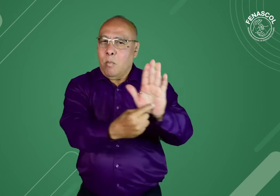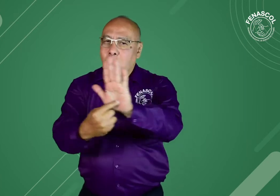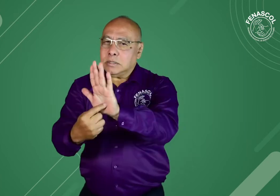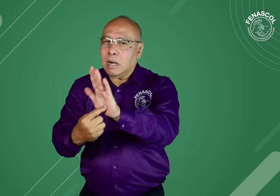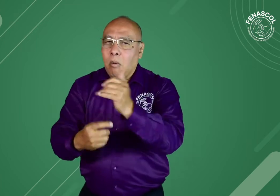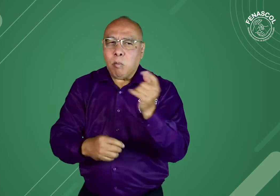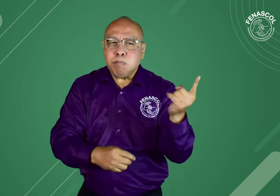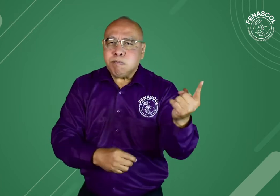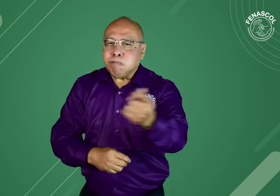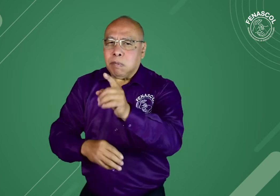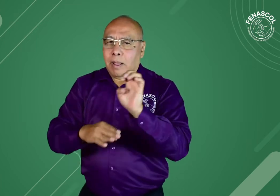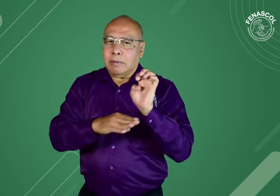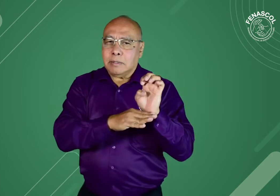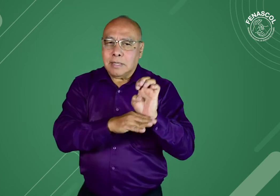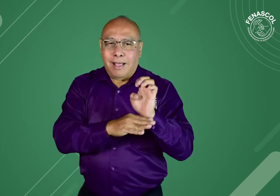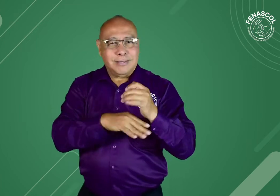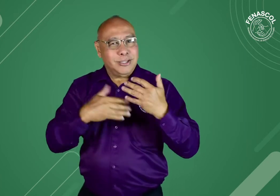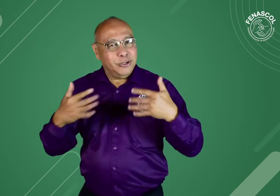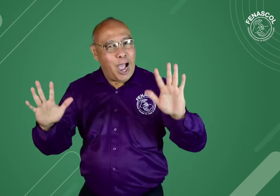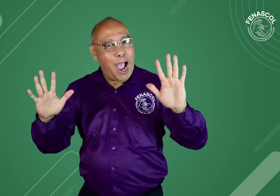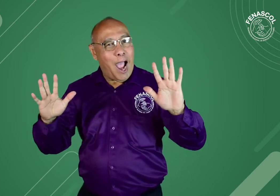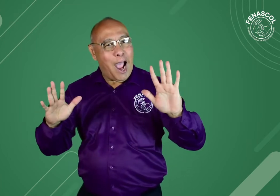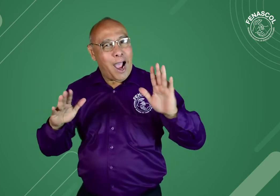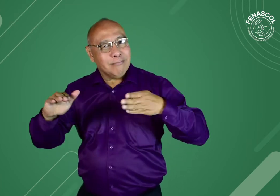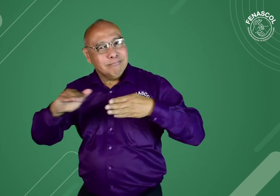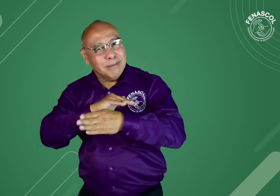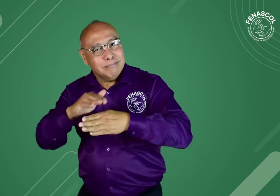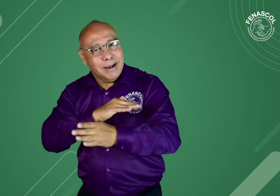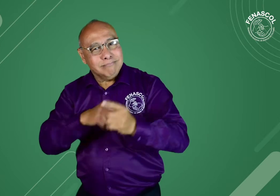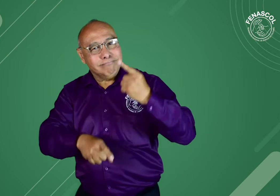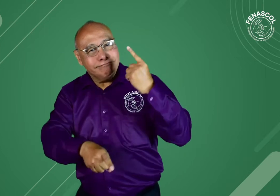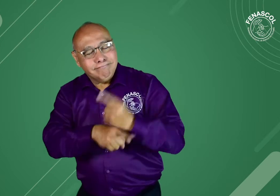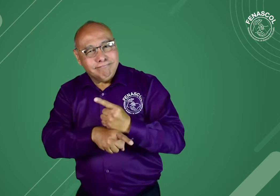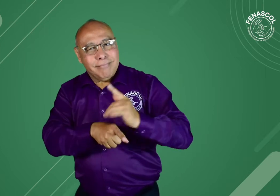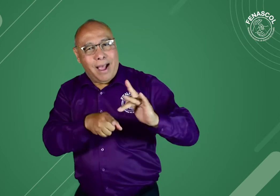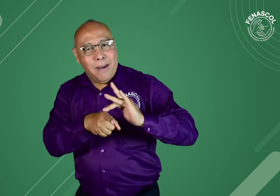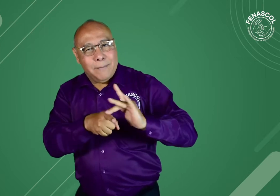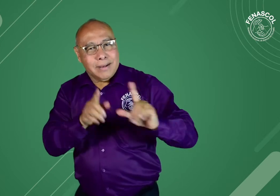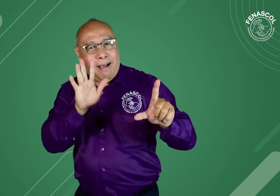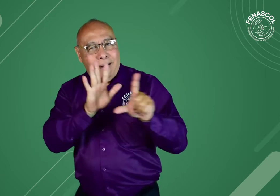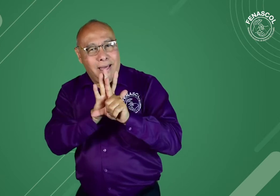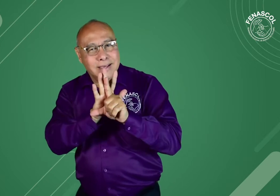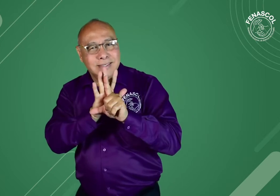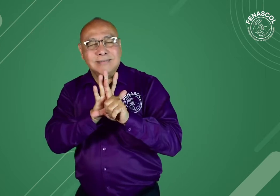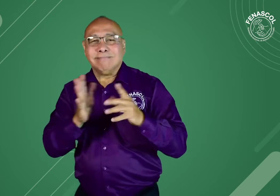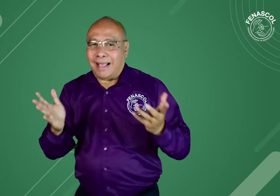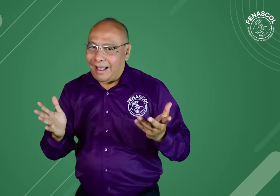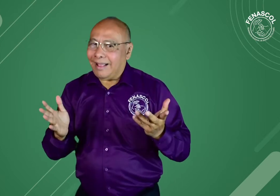El objetivo de Fenascoel es mostrar también qué entidades están cumpliendo con esta accesibilidad